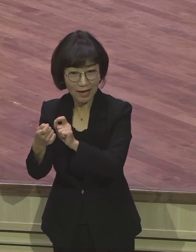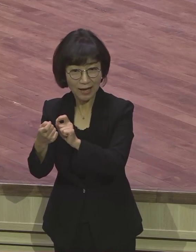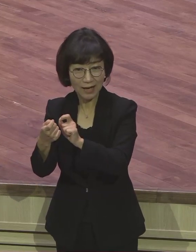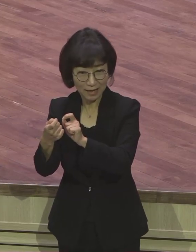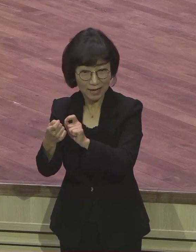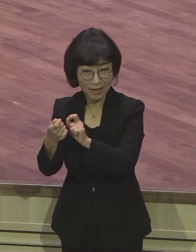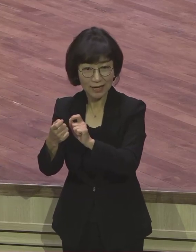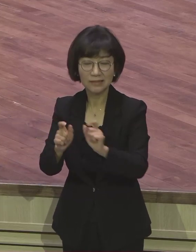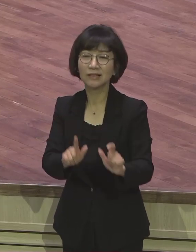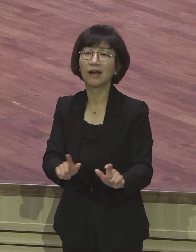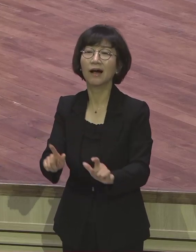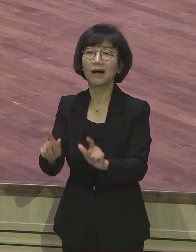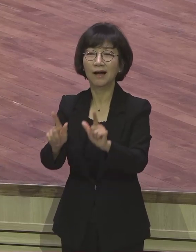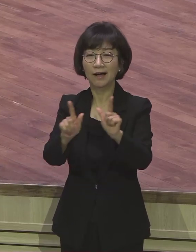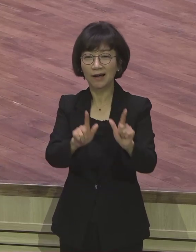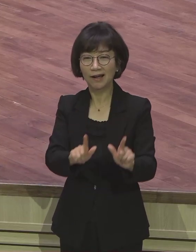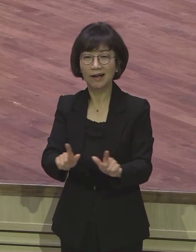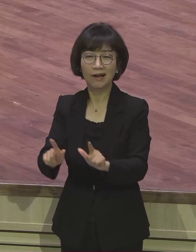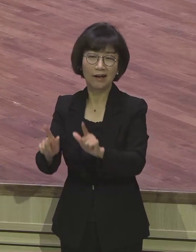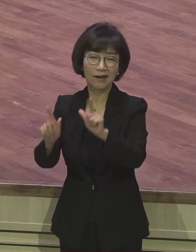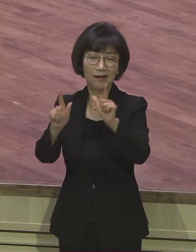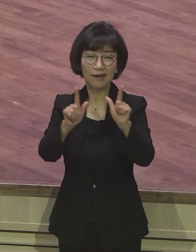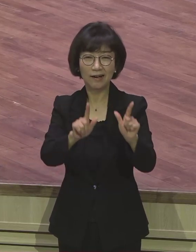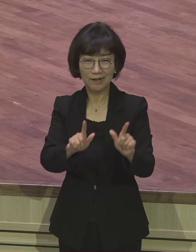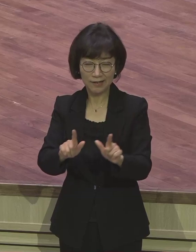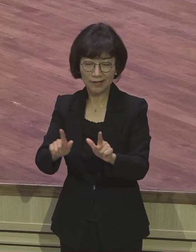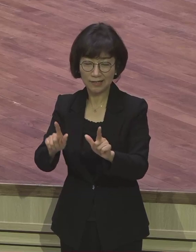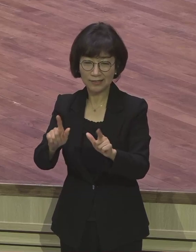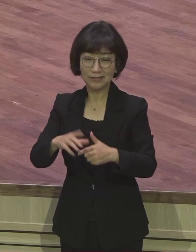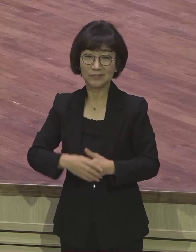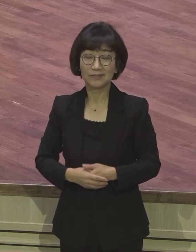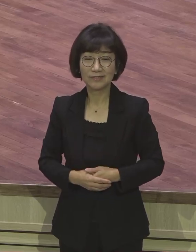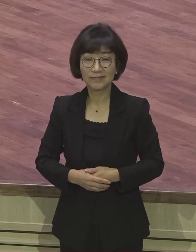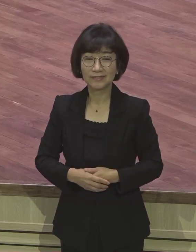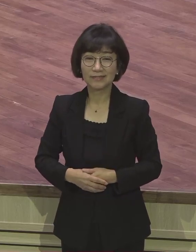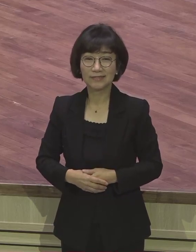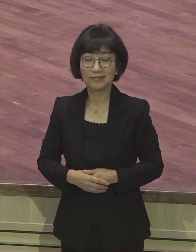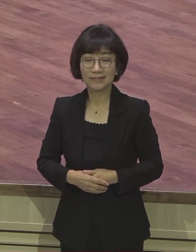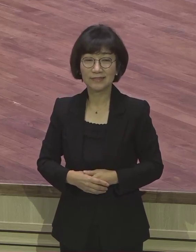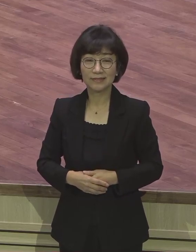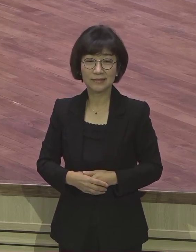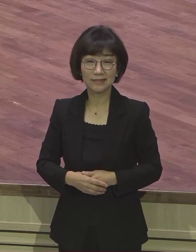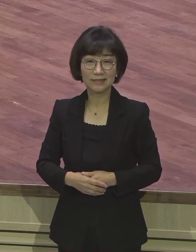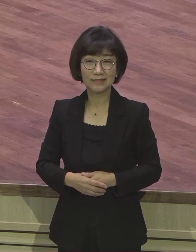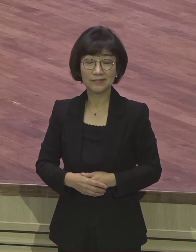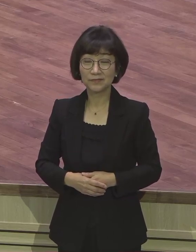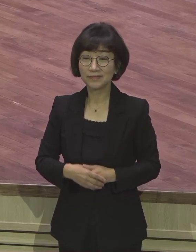살아가고 있는 그런 상황 속에서도 도 결코